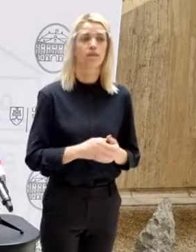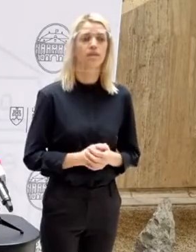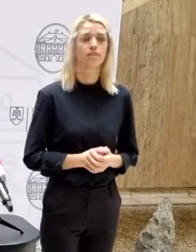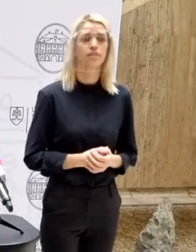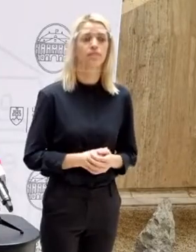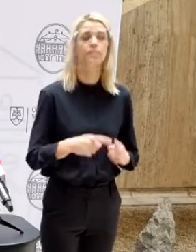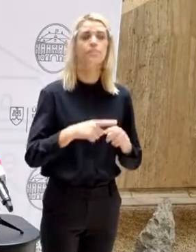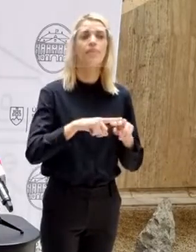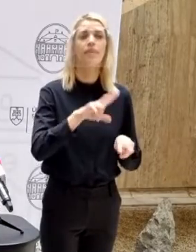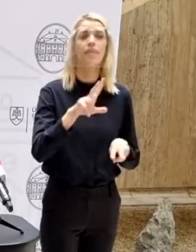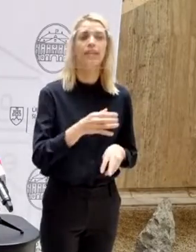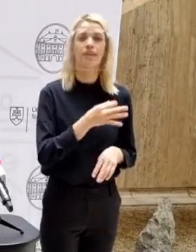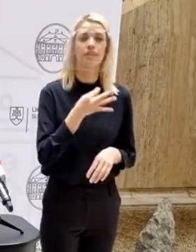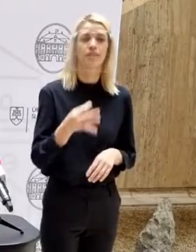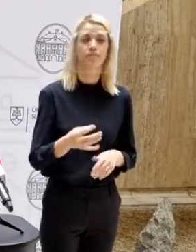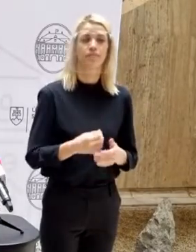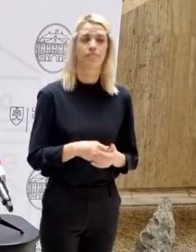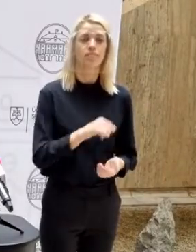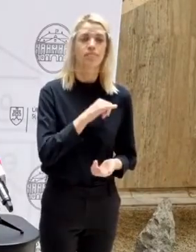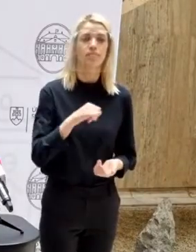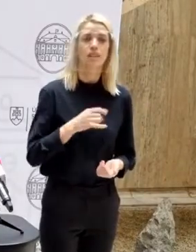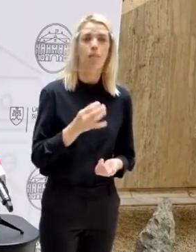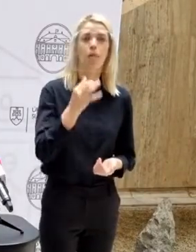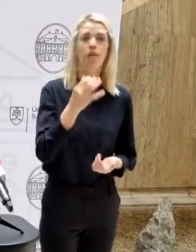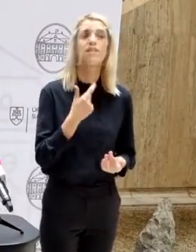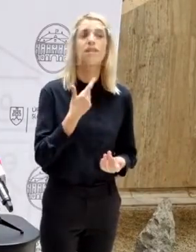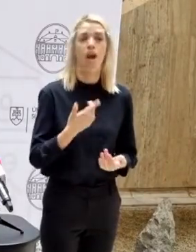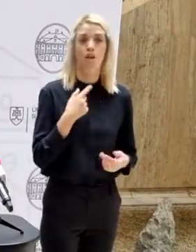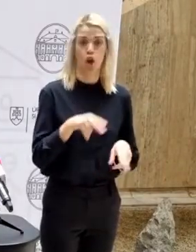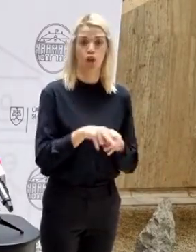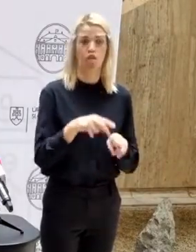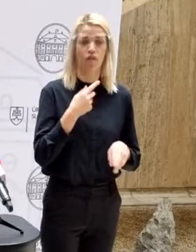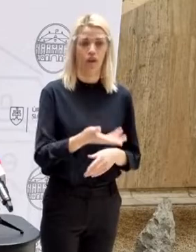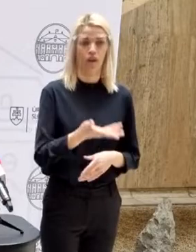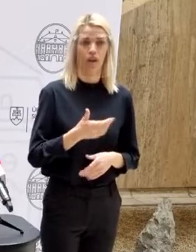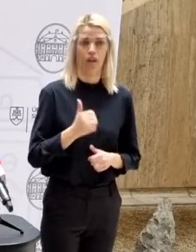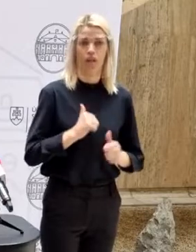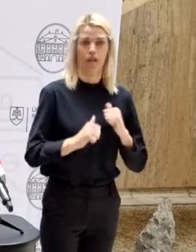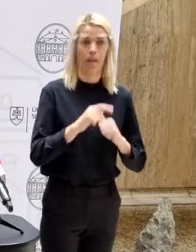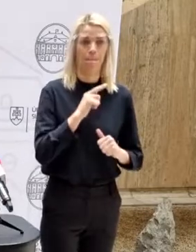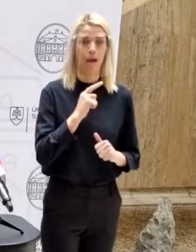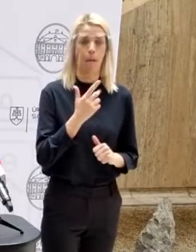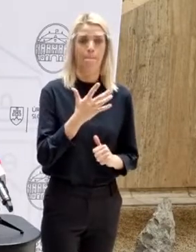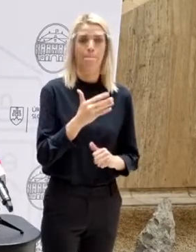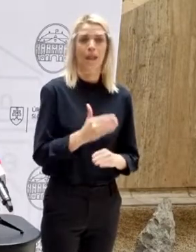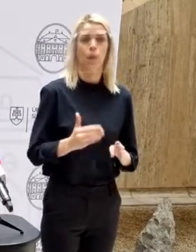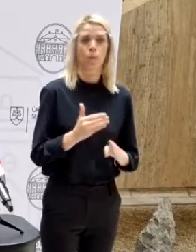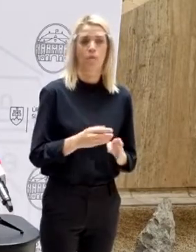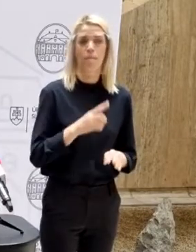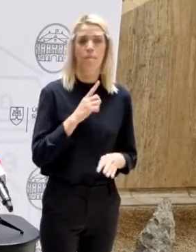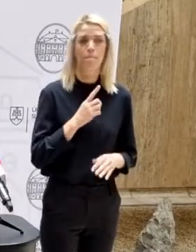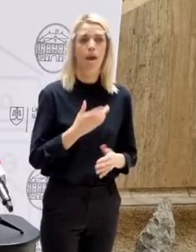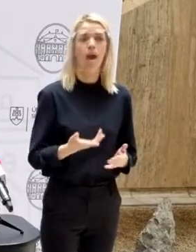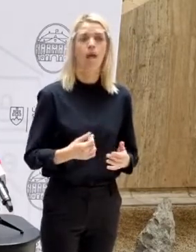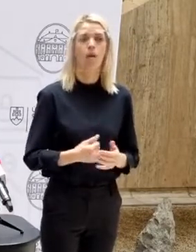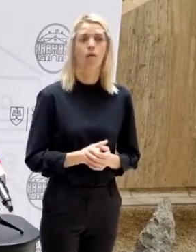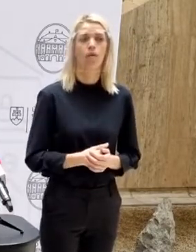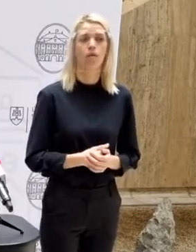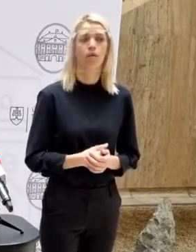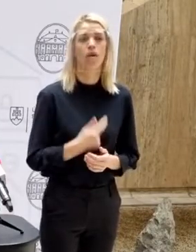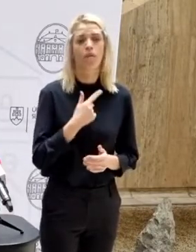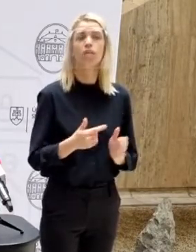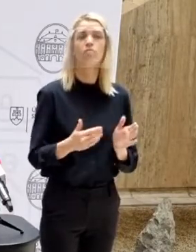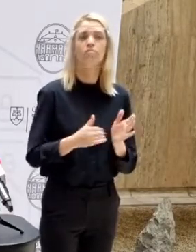Viktoria Nemetova, teatry. Pán minister, ako je to so samotestami? Rodičia hovoria, že ich dostávajú málo tých 5 kusov. Je vraj málo, hovoria, že by